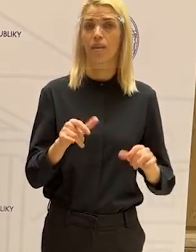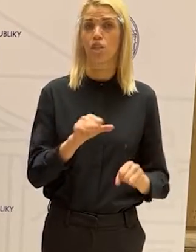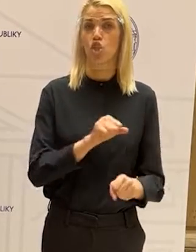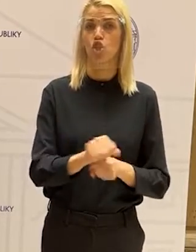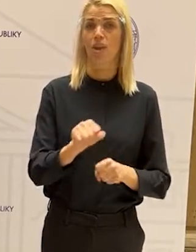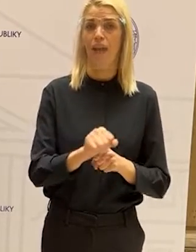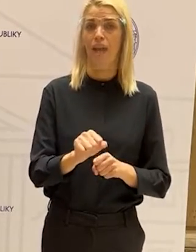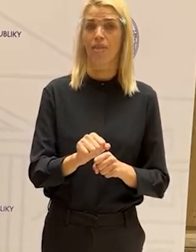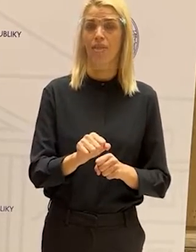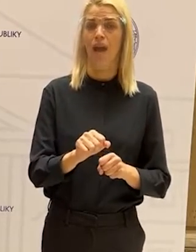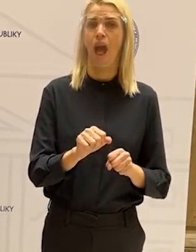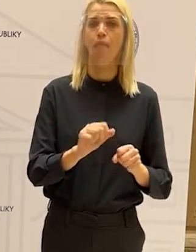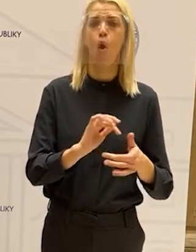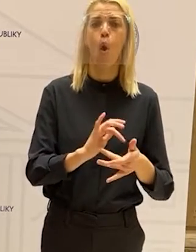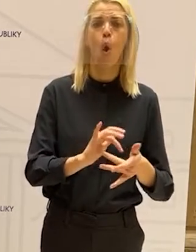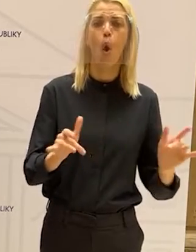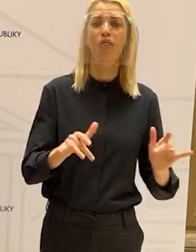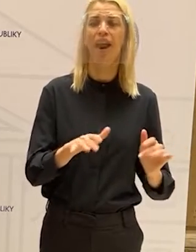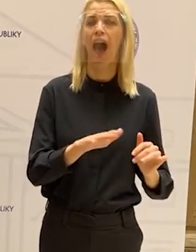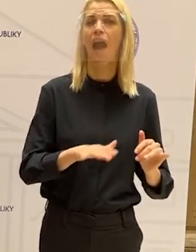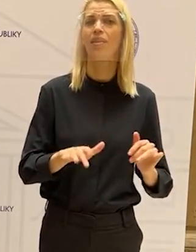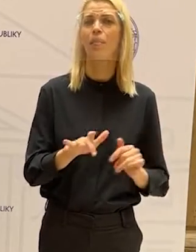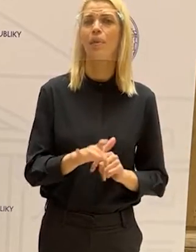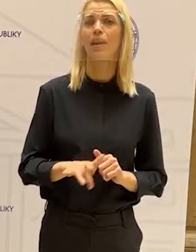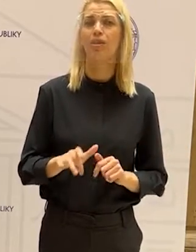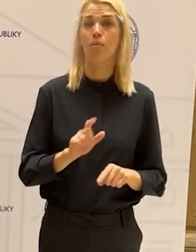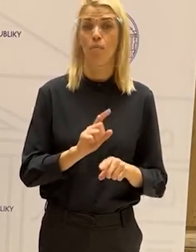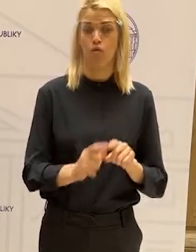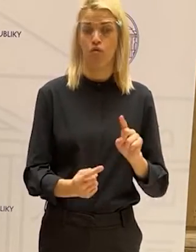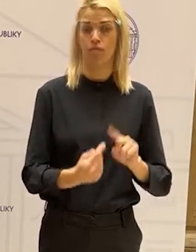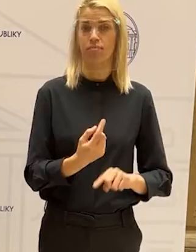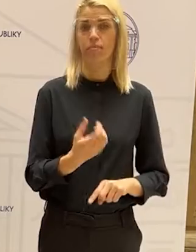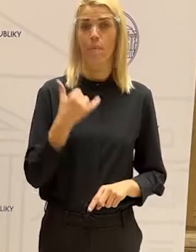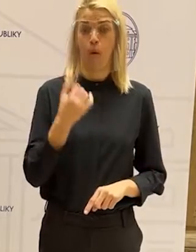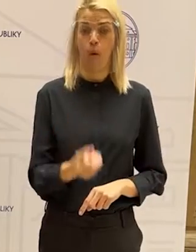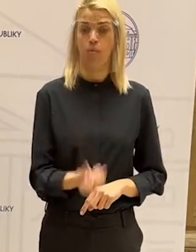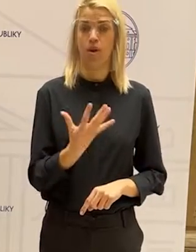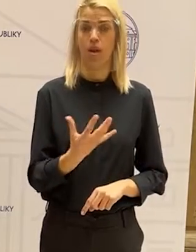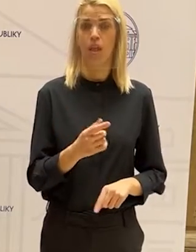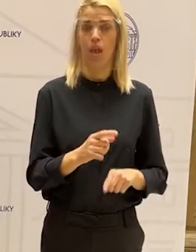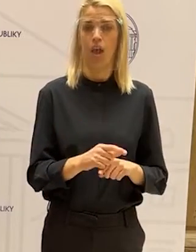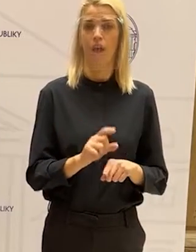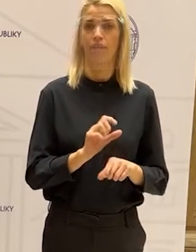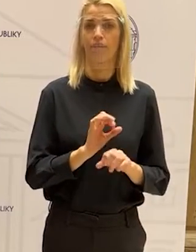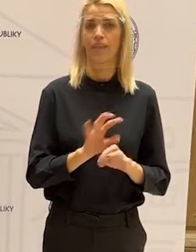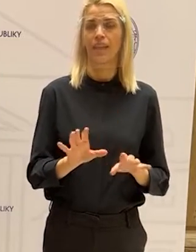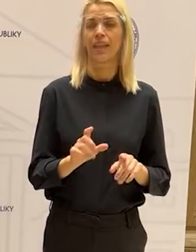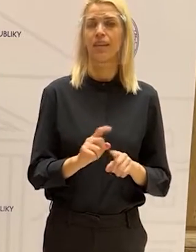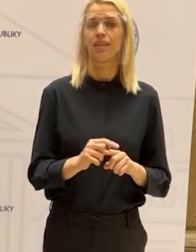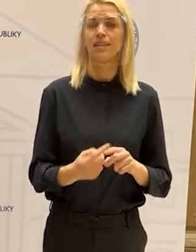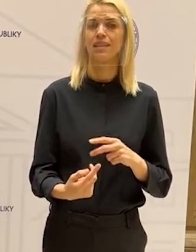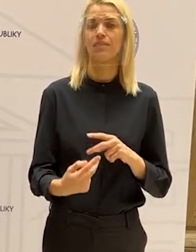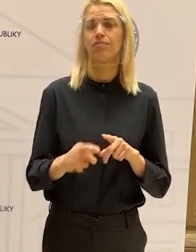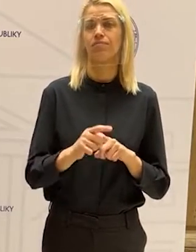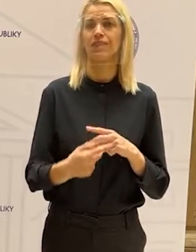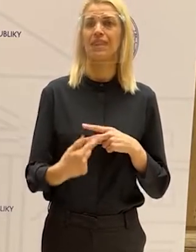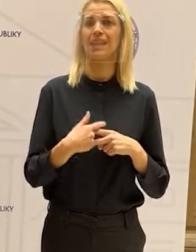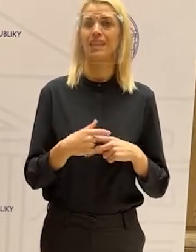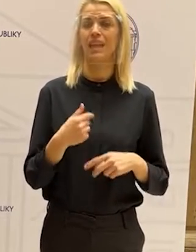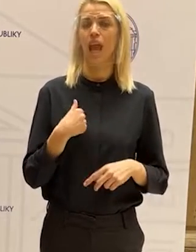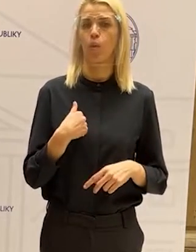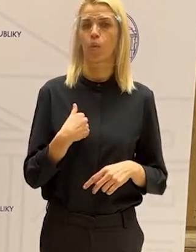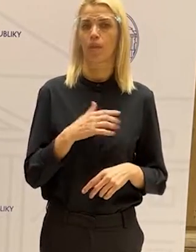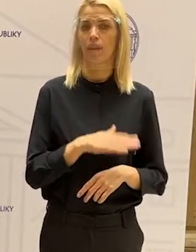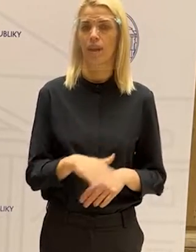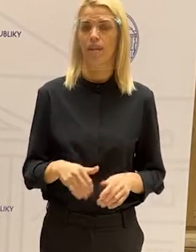kybersikana sa môže objaviť v mobil a zasiahnuť každé jedno dieťa. A v tomto momente mi ale dovolte aj